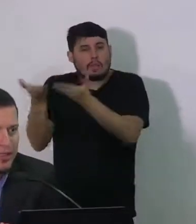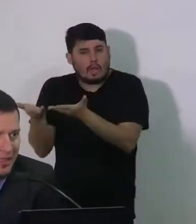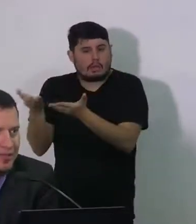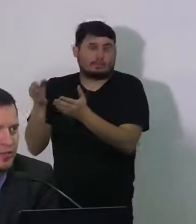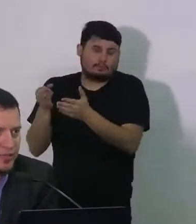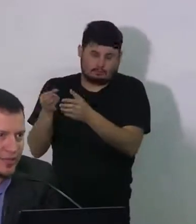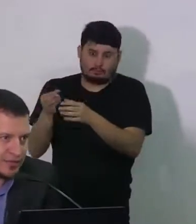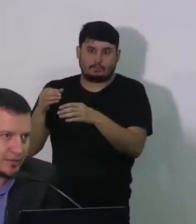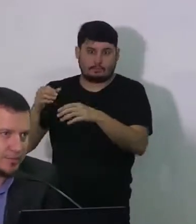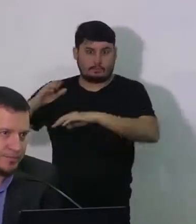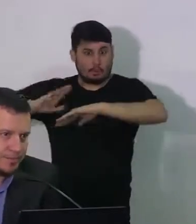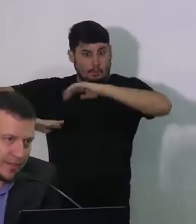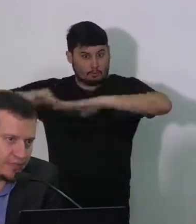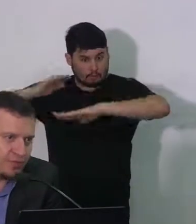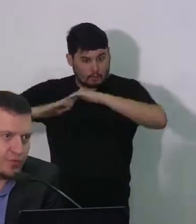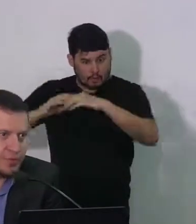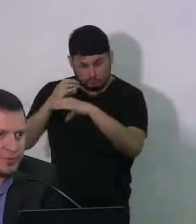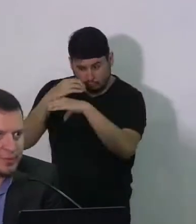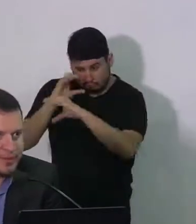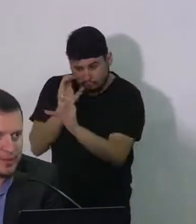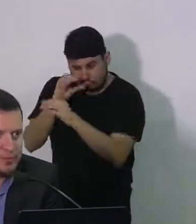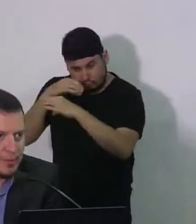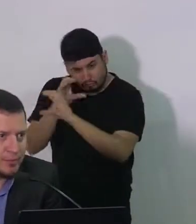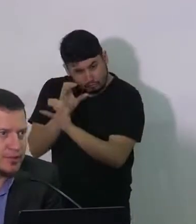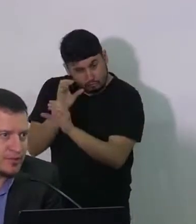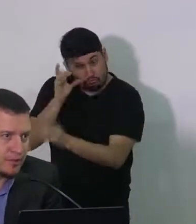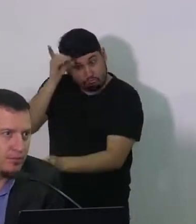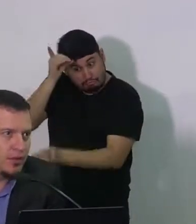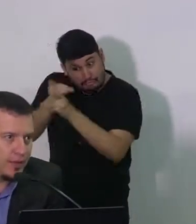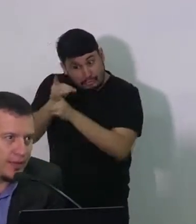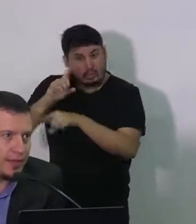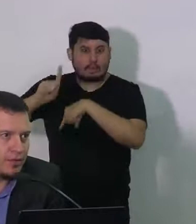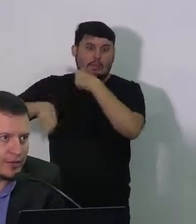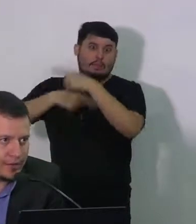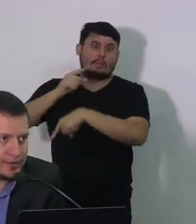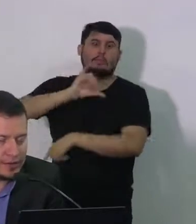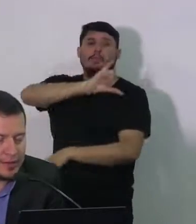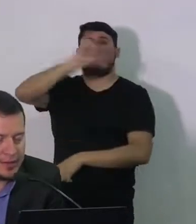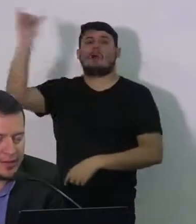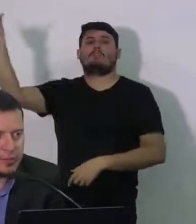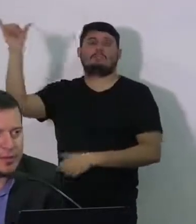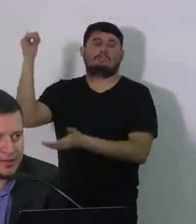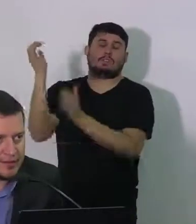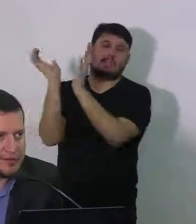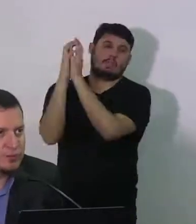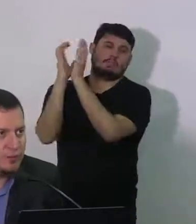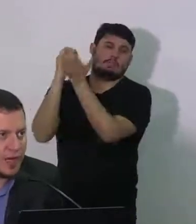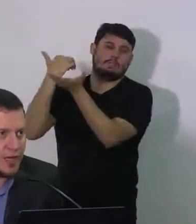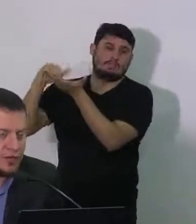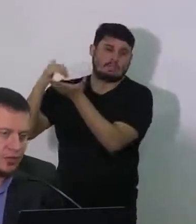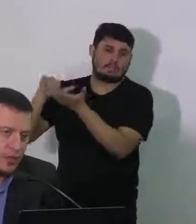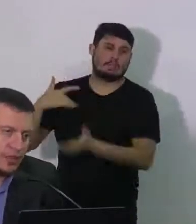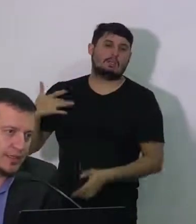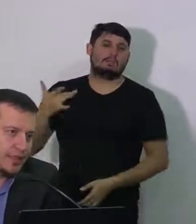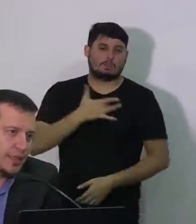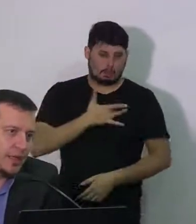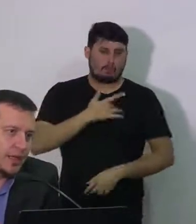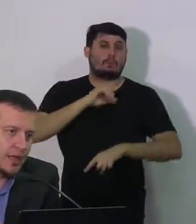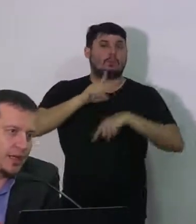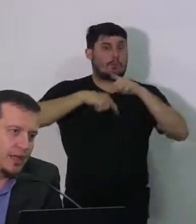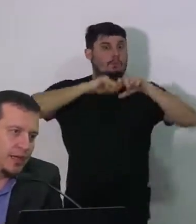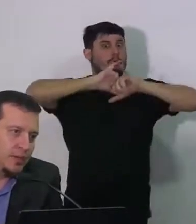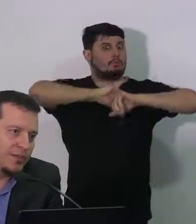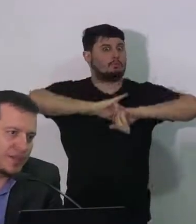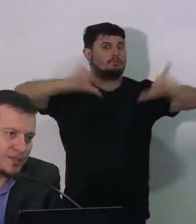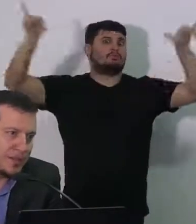Saúde na notificação isso foi explicitado para a população o que como é que tinha sido o caso e